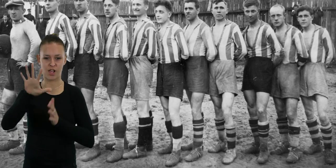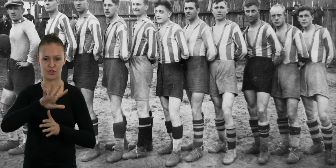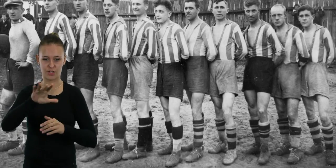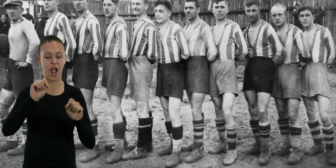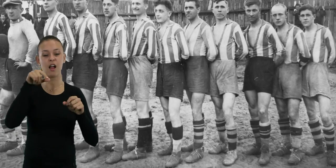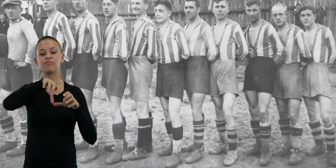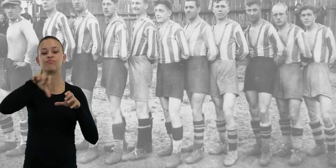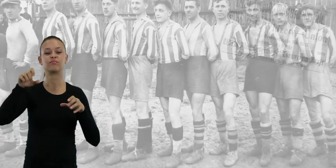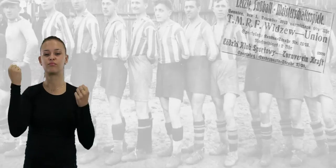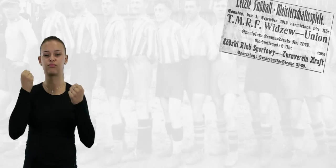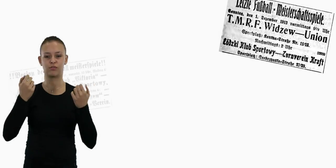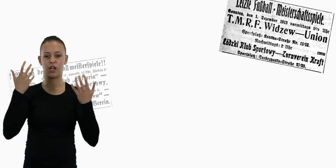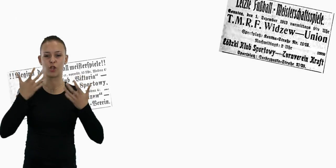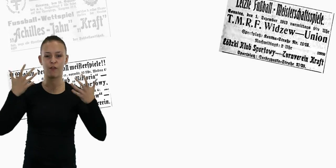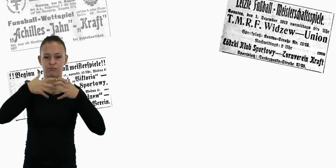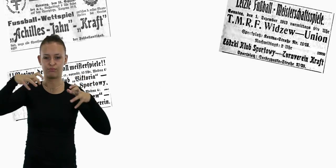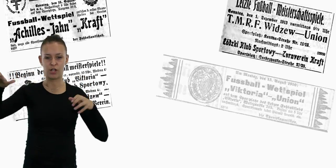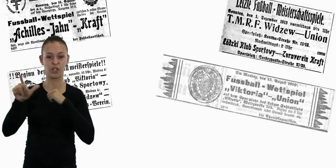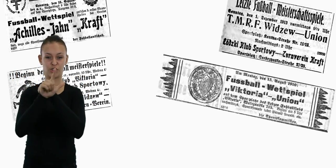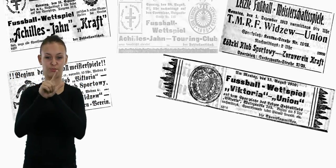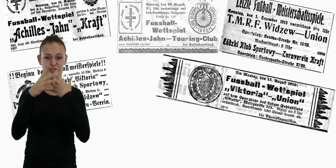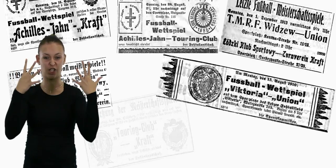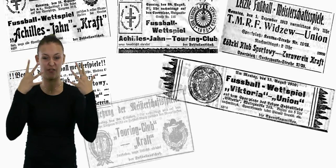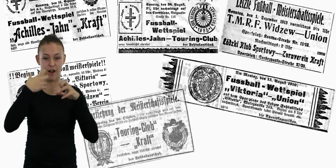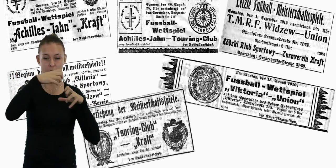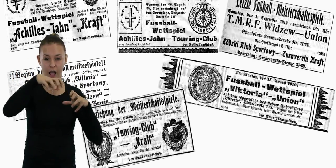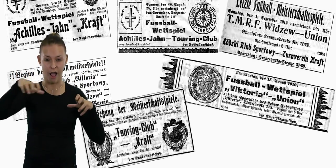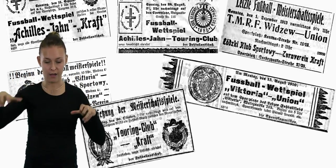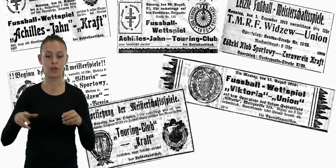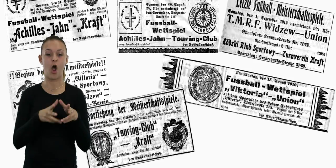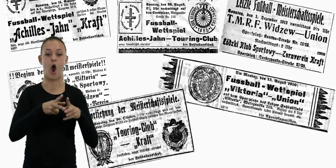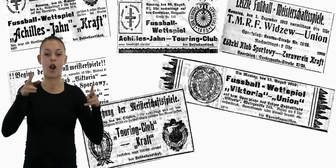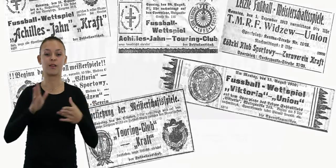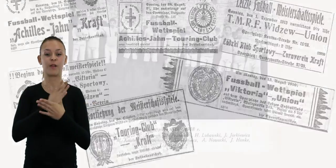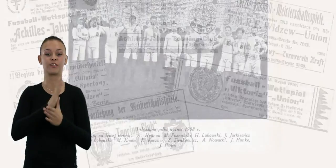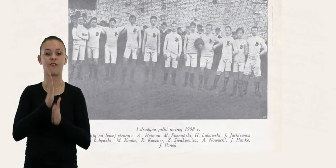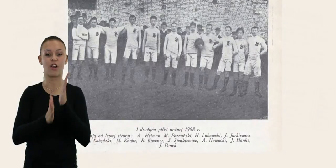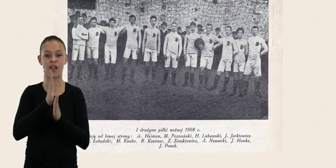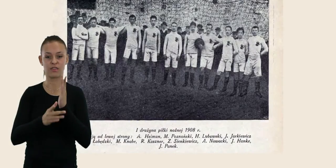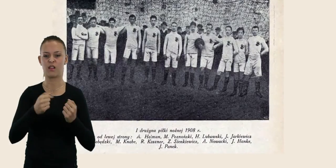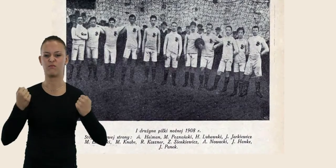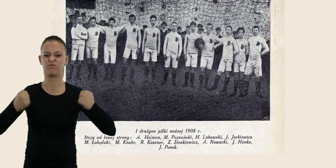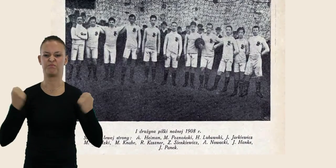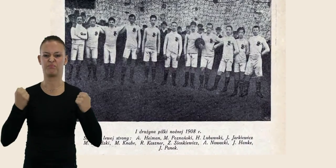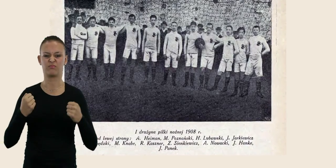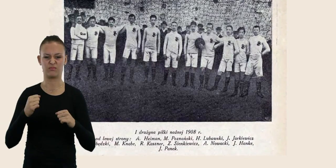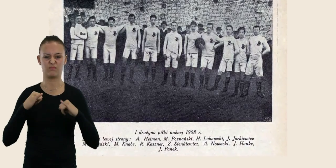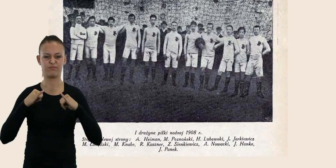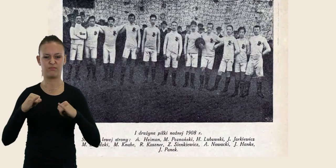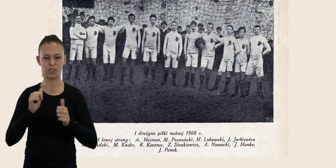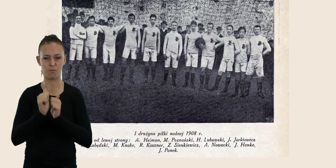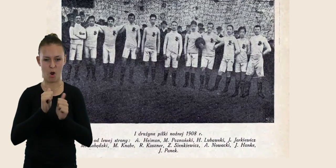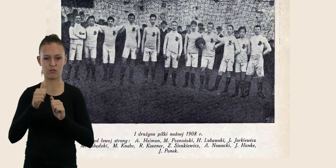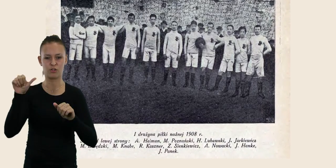sportową w mieście, uprawianą w aż 79 stowarzyszeniach sportowych. W okresie międzywojennym